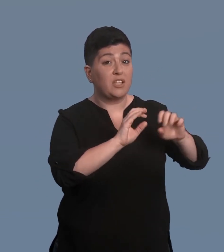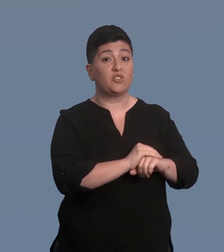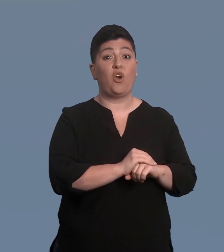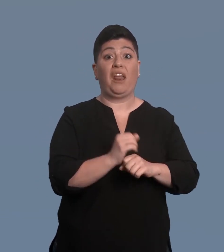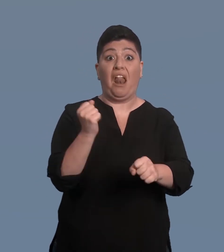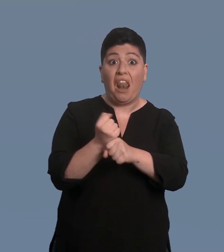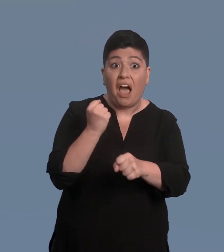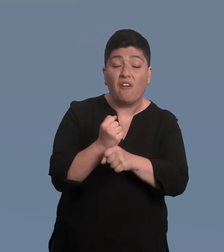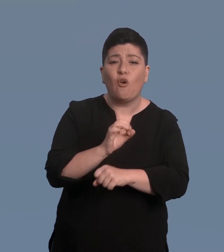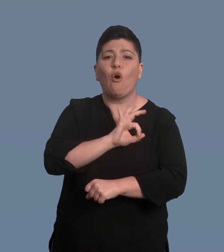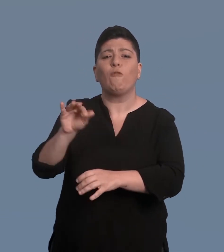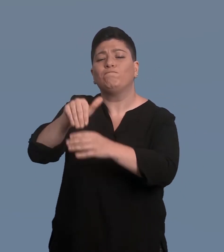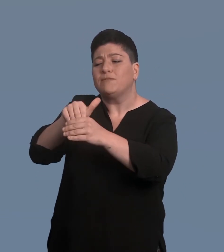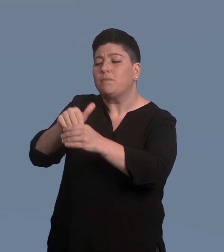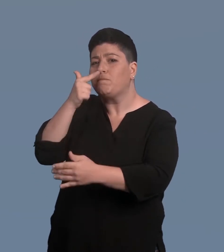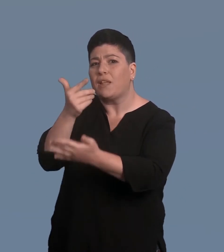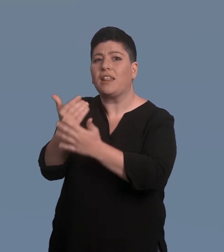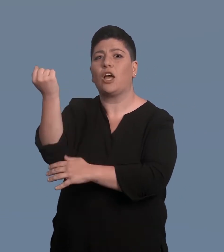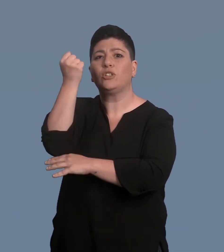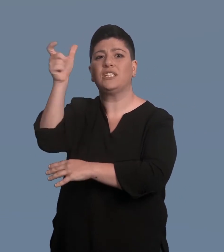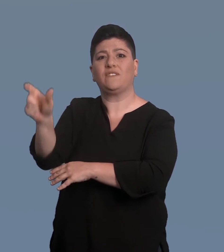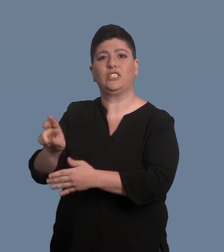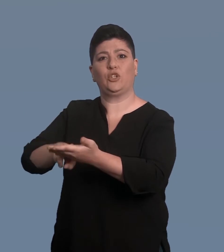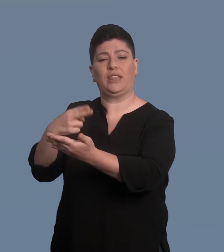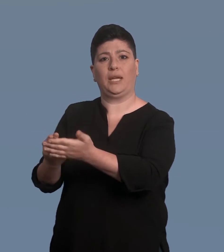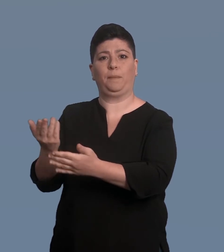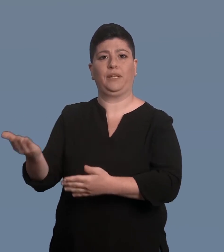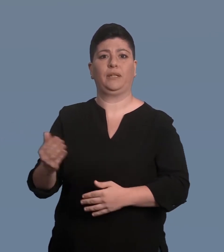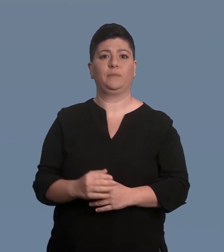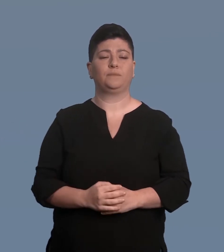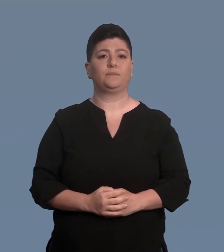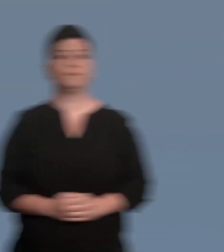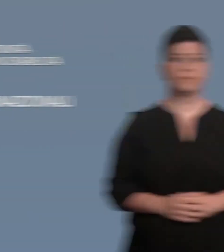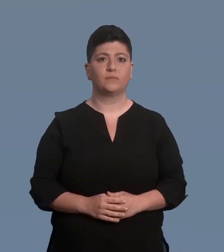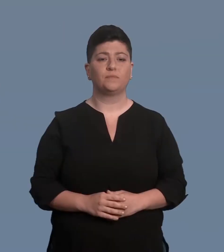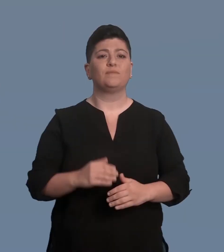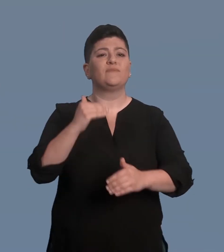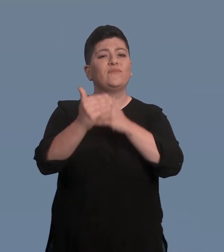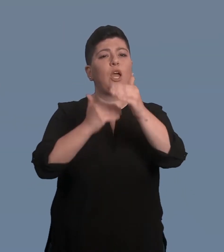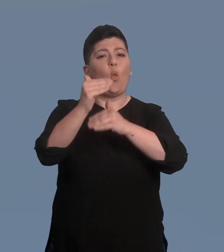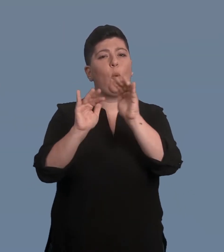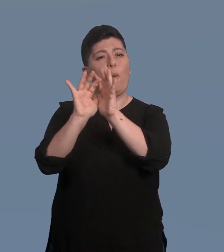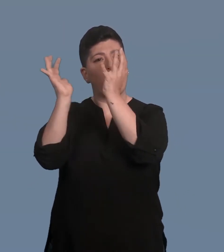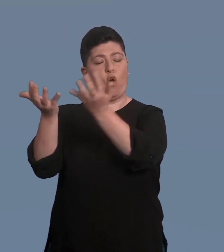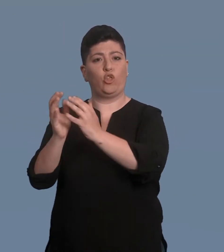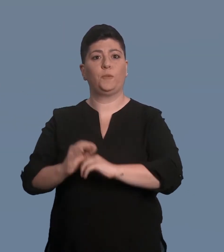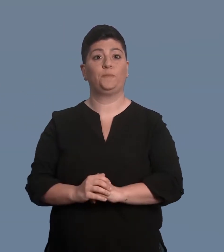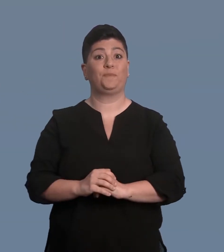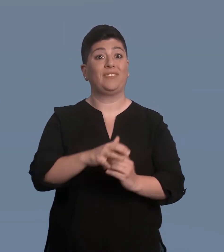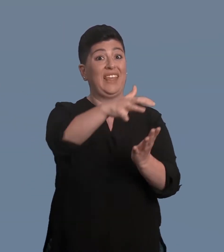'accesso alla formazione e al mercato del lavoro o nella rimunerazione delle prestazioni di interpretariato. Sviluppi internazionali. La